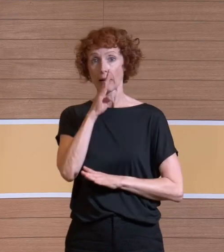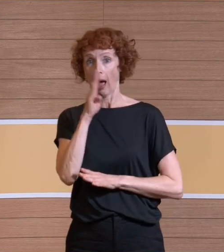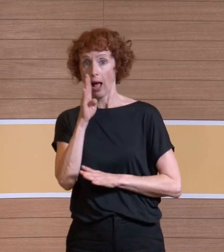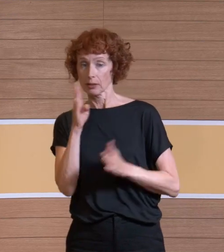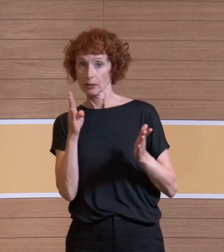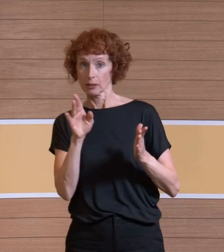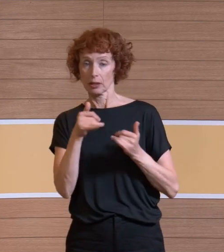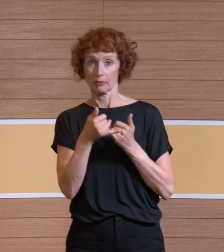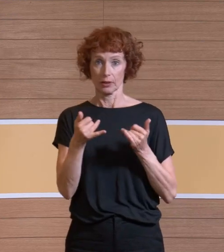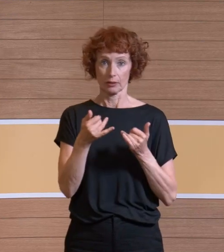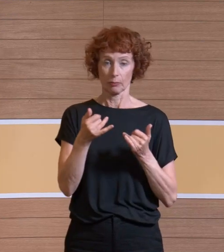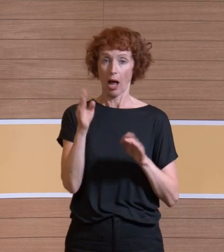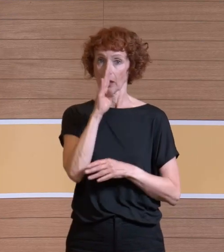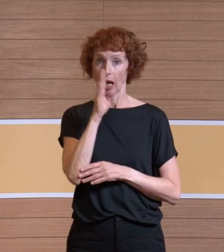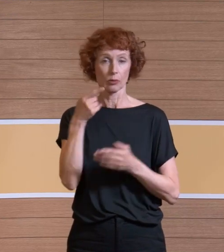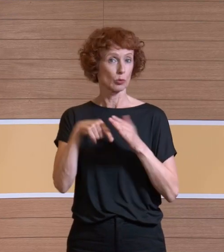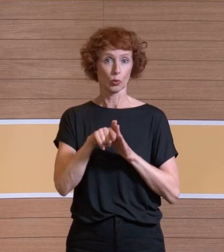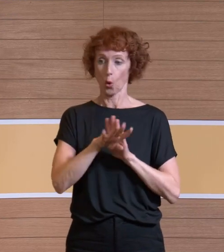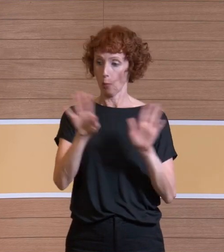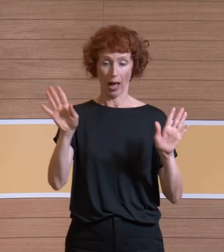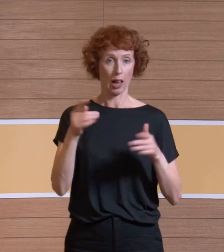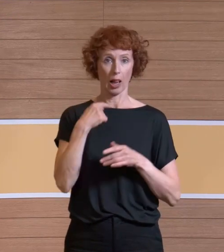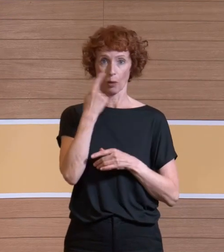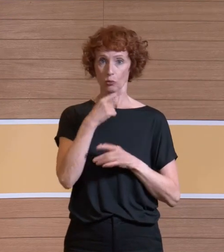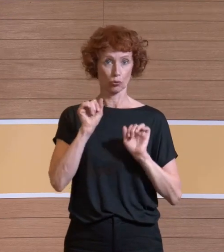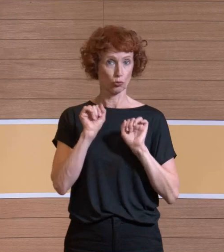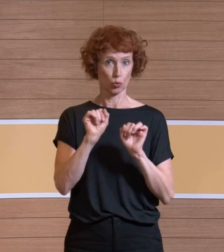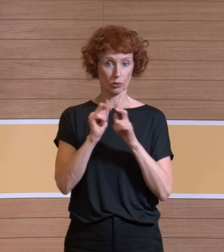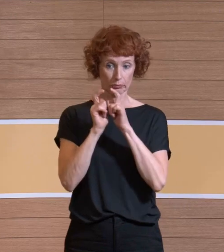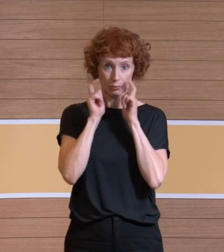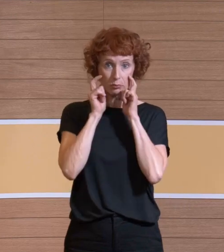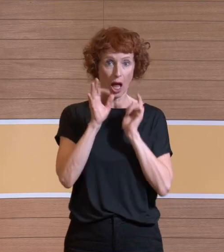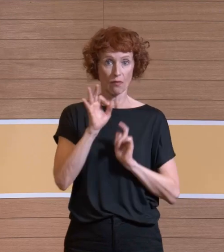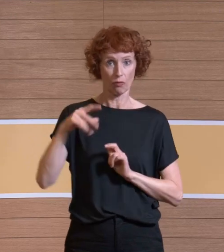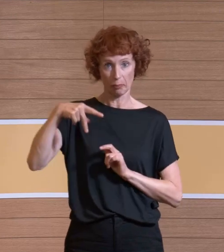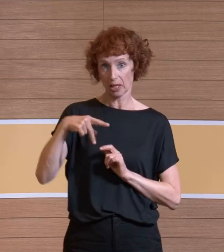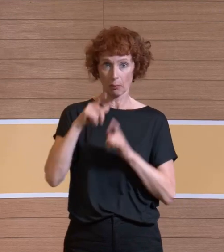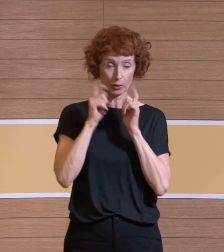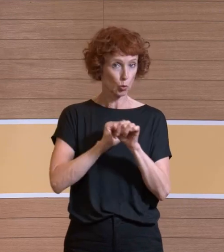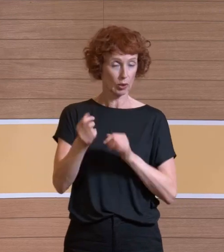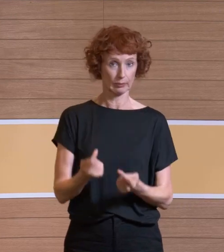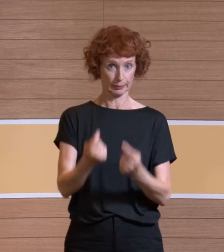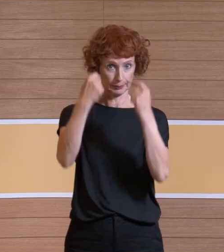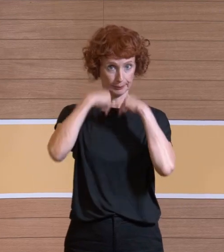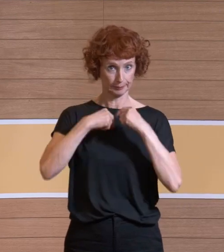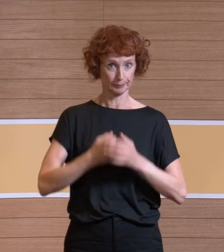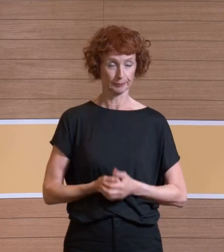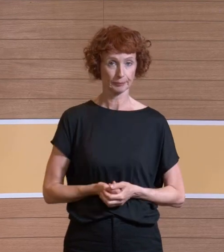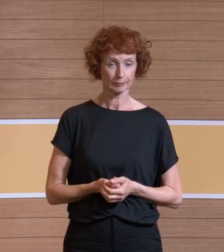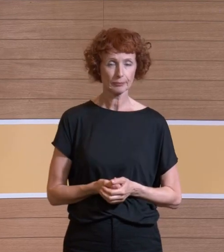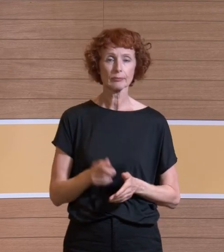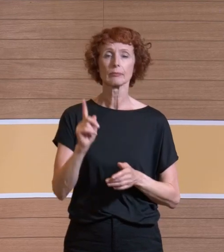Problematik, dass die durch jede Mundschutz- und FFP-Maske durchgeht, muss man ganz klar sagen. Und das Ergebnis war eigentlich